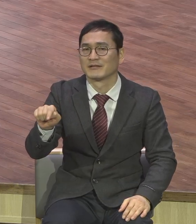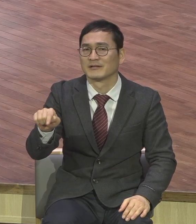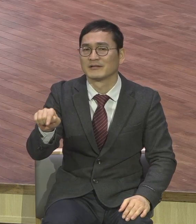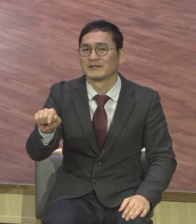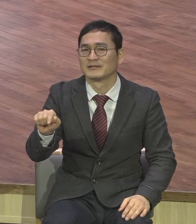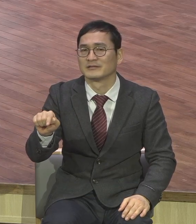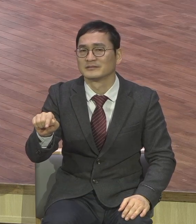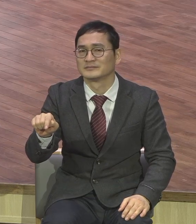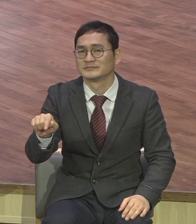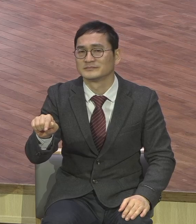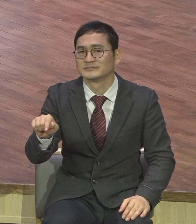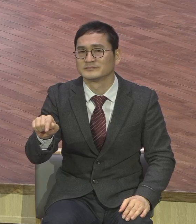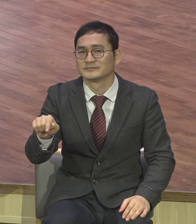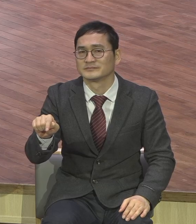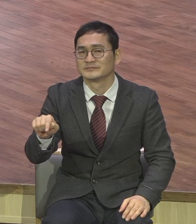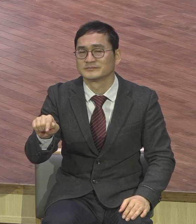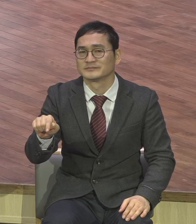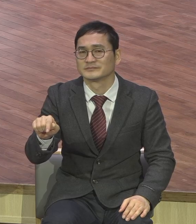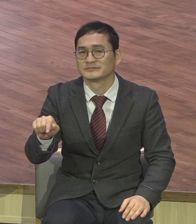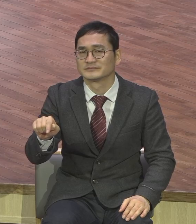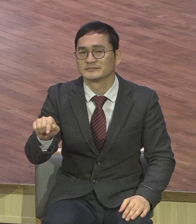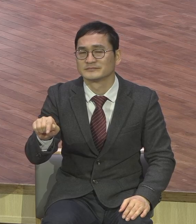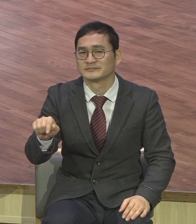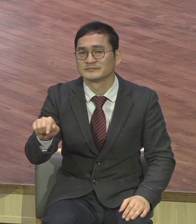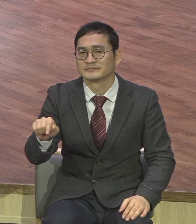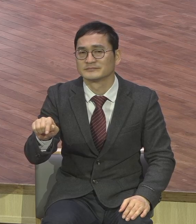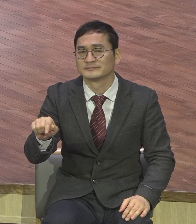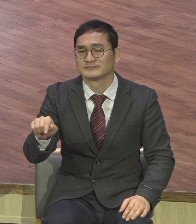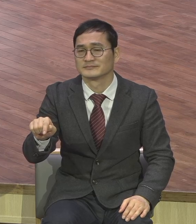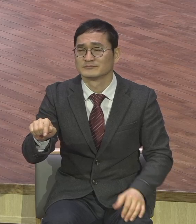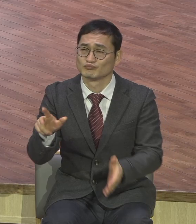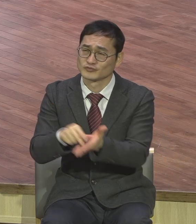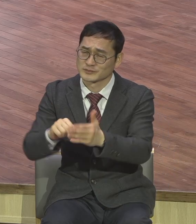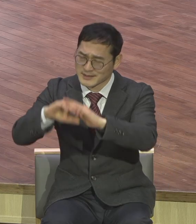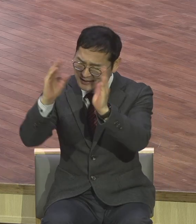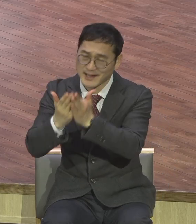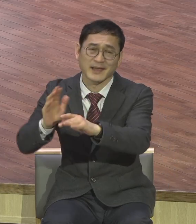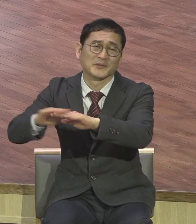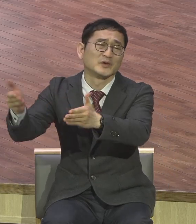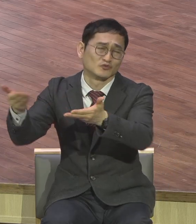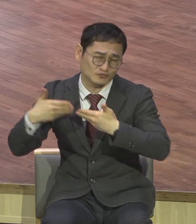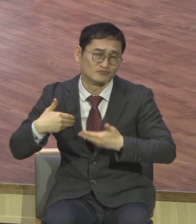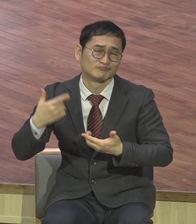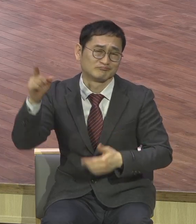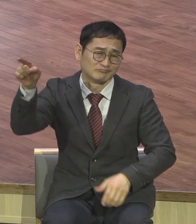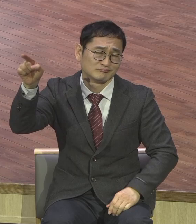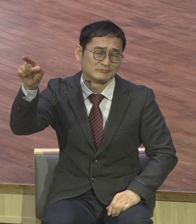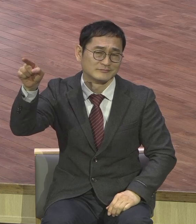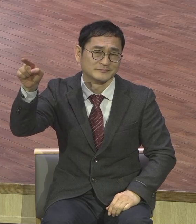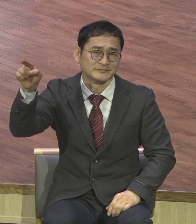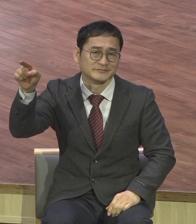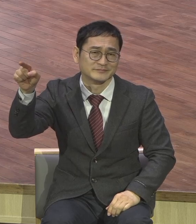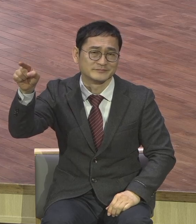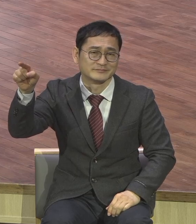내 뜻대로 아니고 아버지 뜻대로 아멘 참 보험 메시지가 여러분의 입술을 통해서